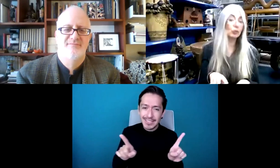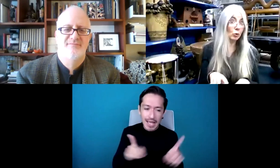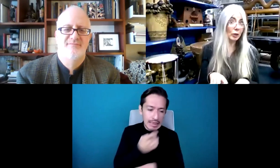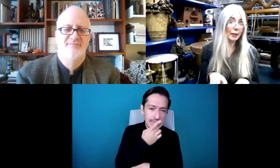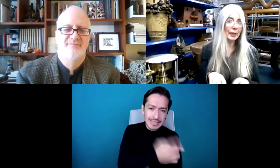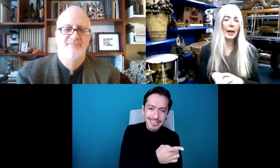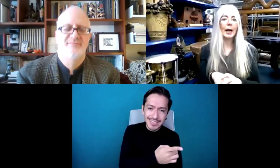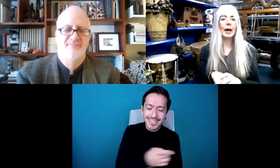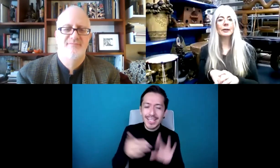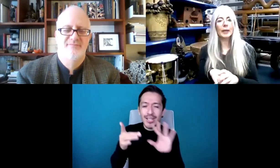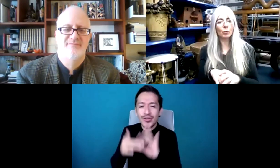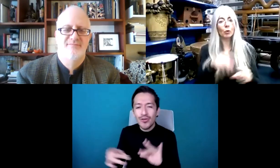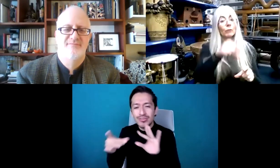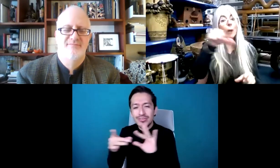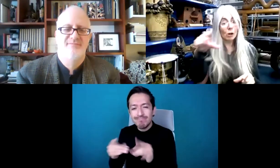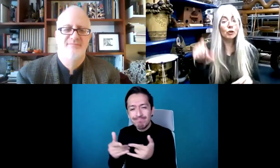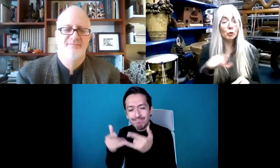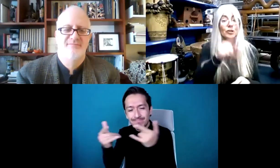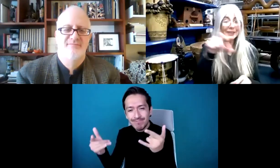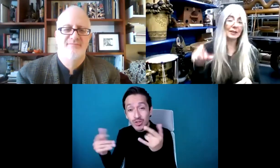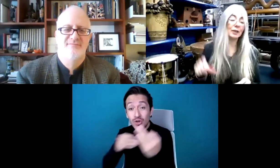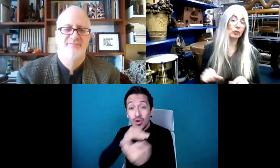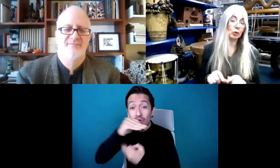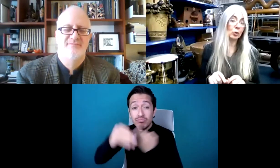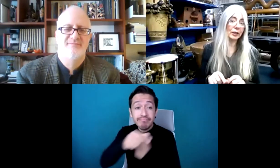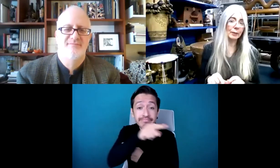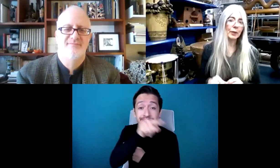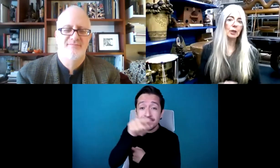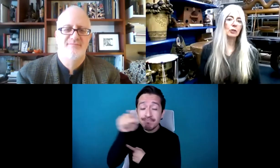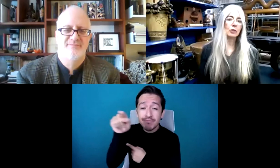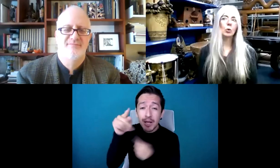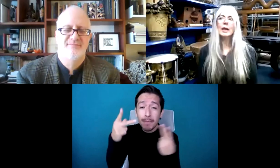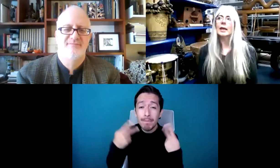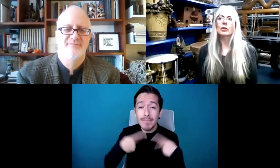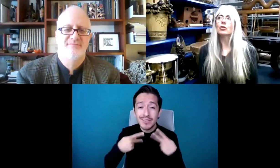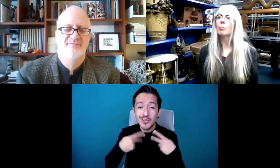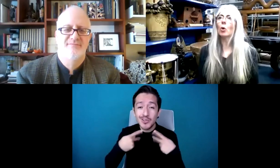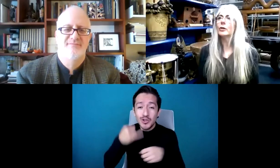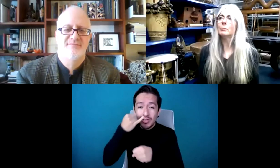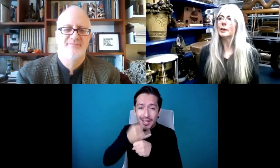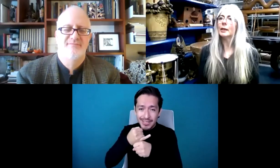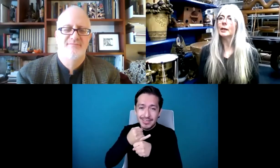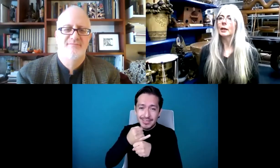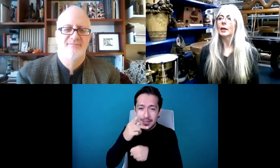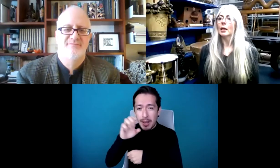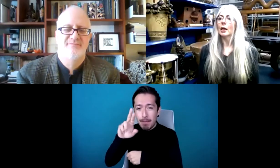en el que todos somos personajes y todos somos valorados de la misma manera.